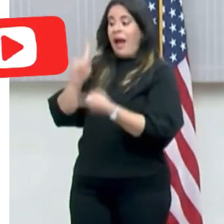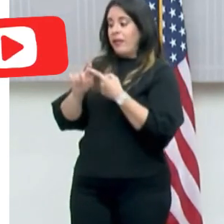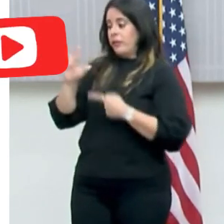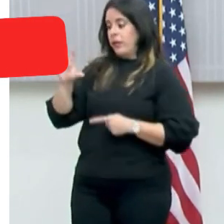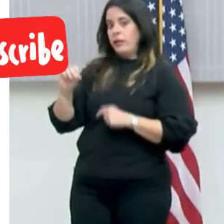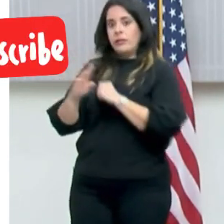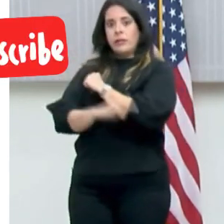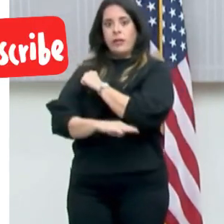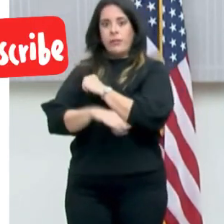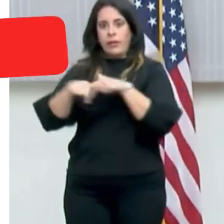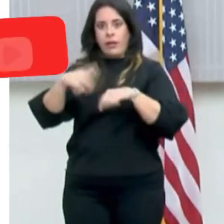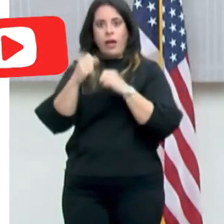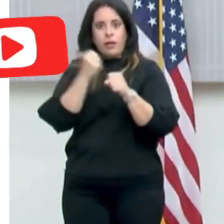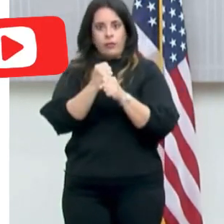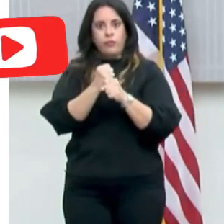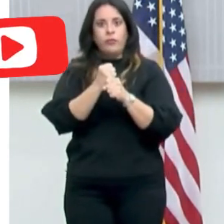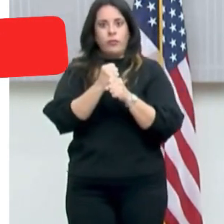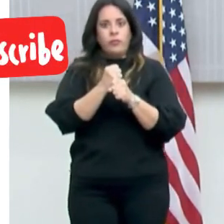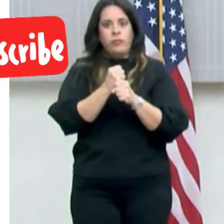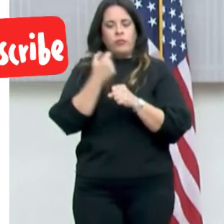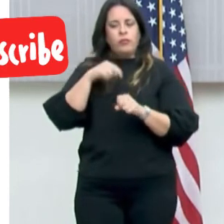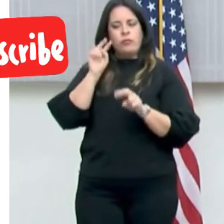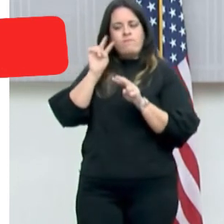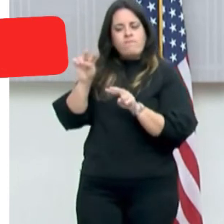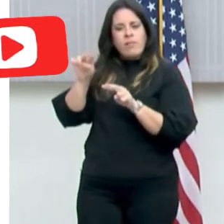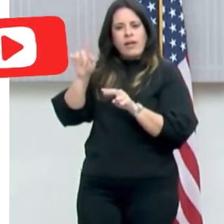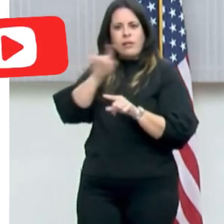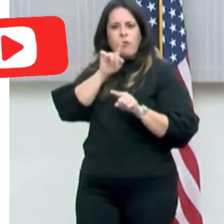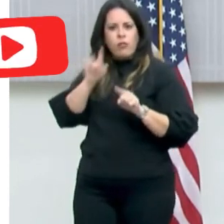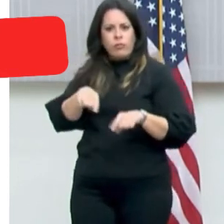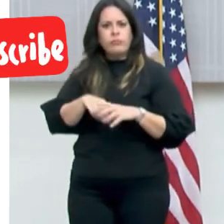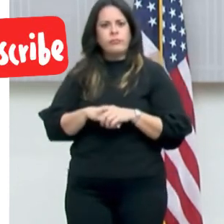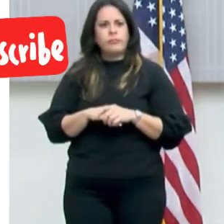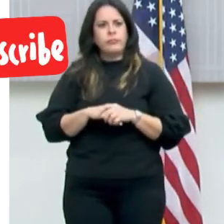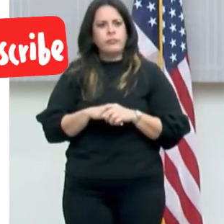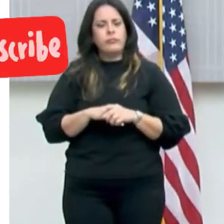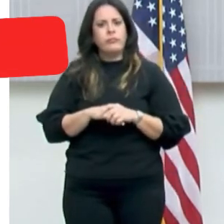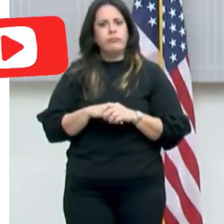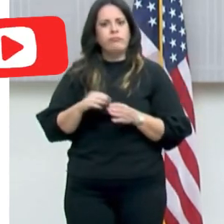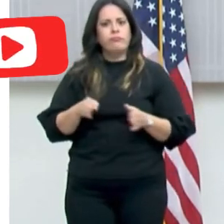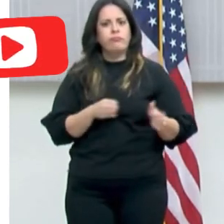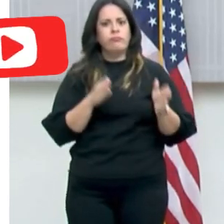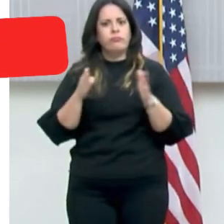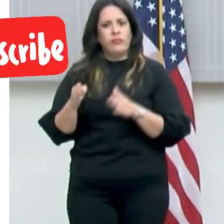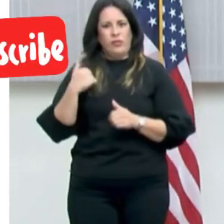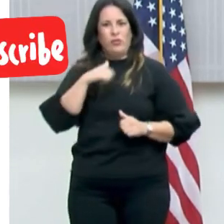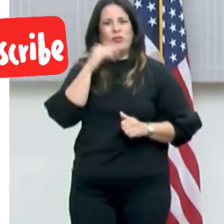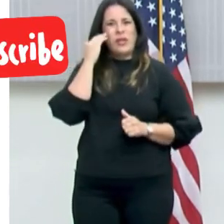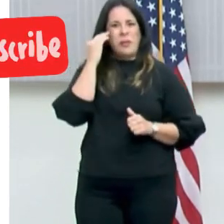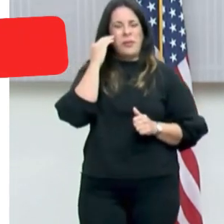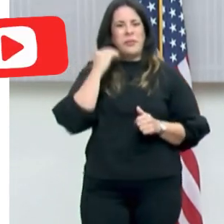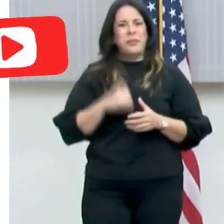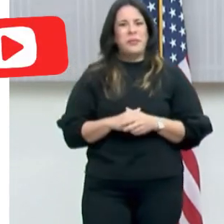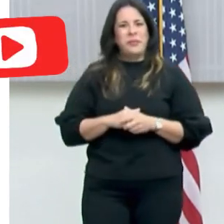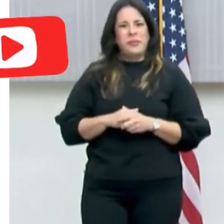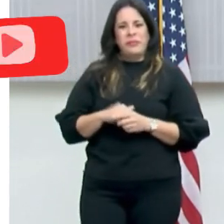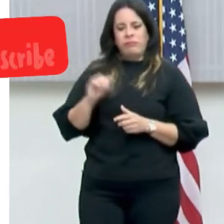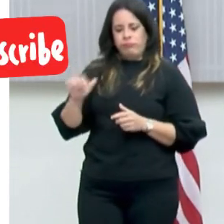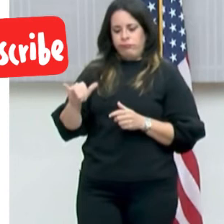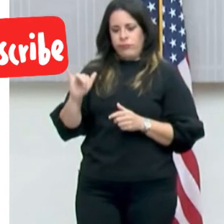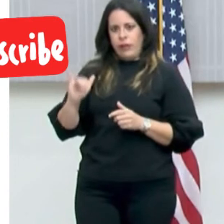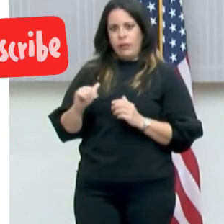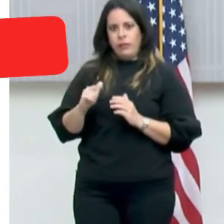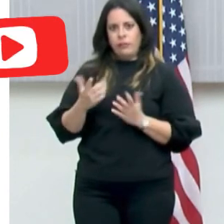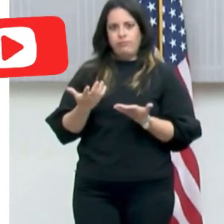septiembre de este año. Vamos a estar vigilando eso. Por otro lado, sabemos que esta medida